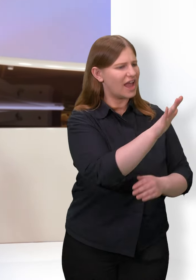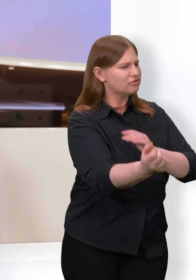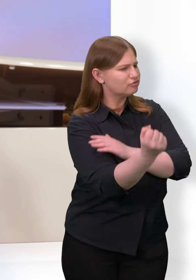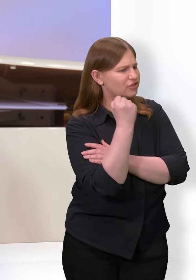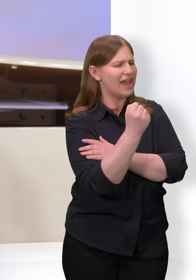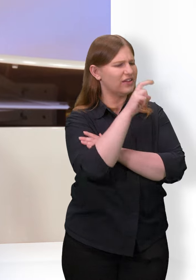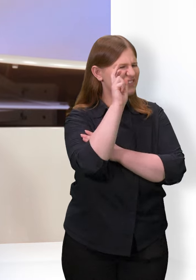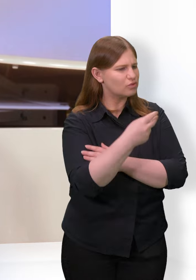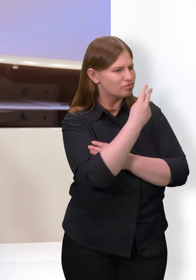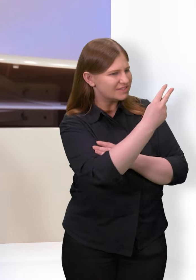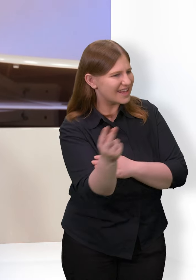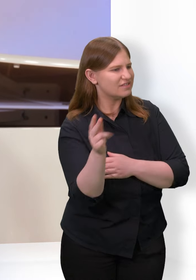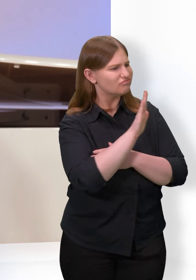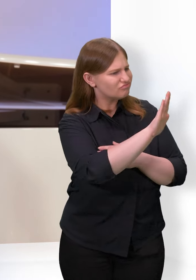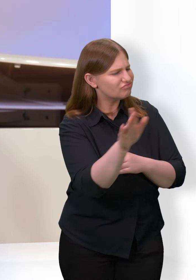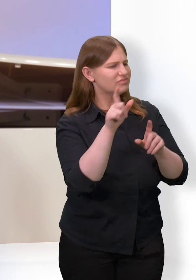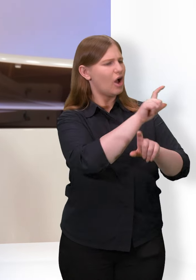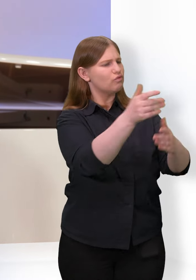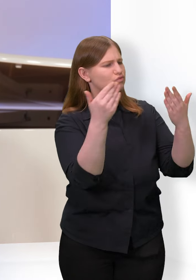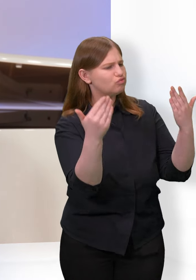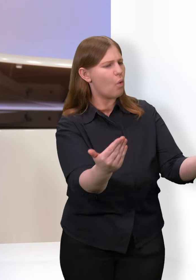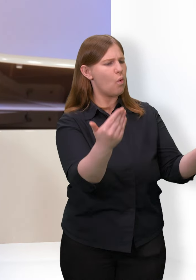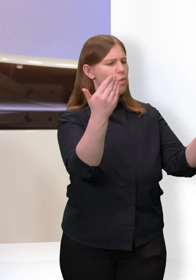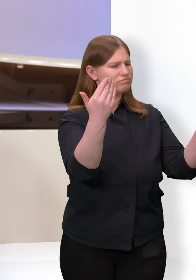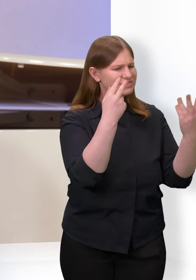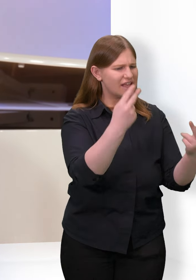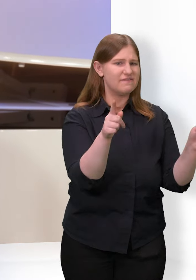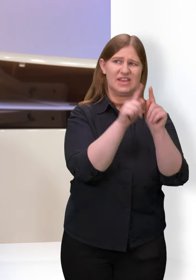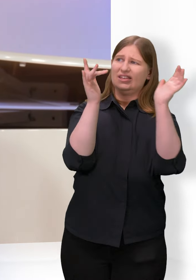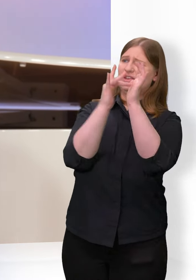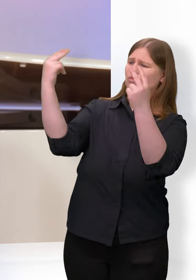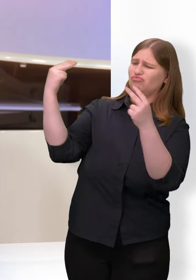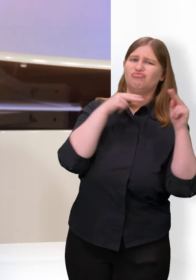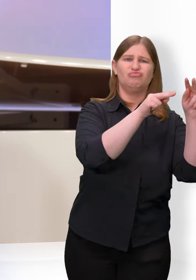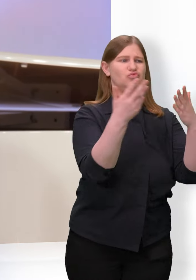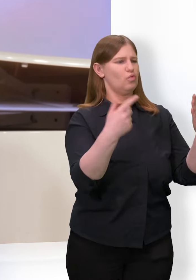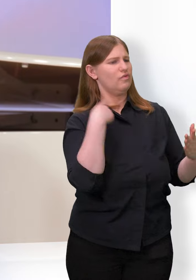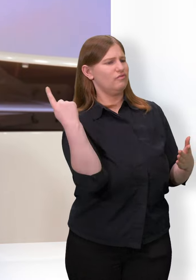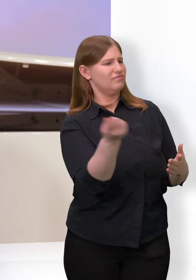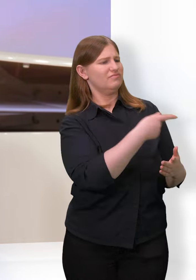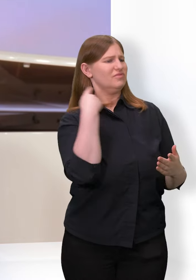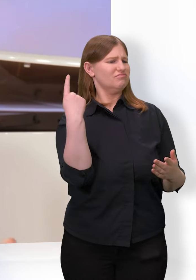versuchen dich zu sehen, wie Jesus uns sieht, nämlich als geliebte Kinder Gottes.